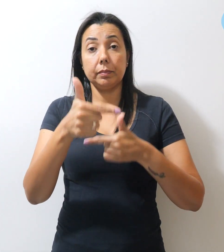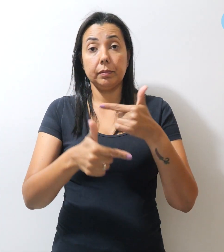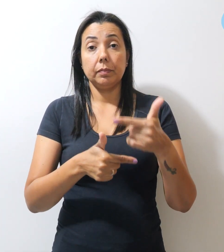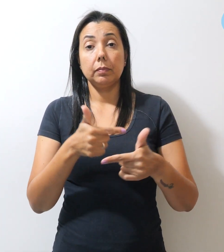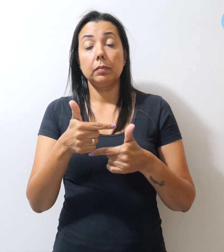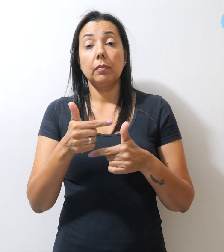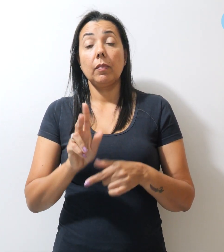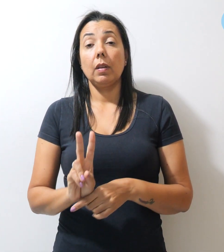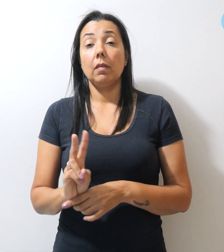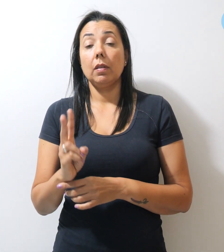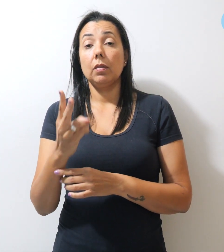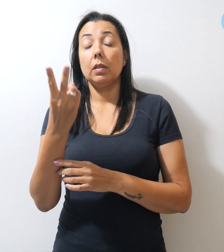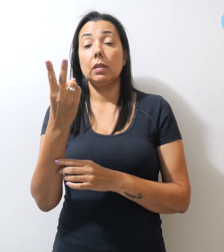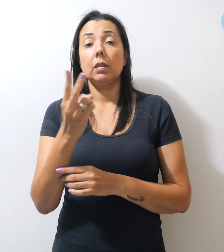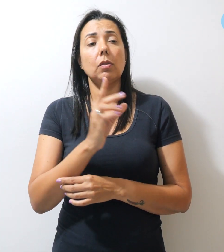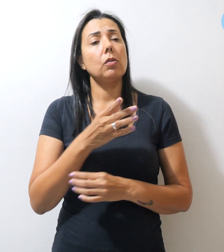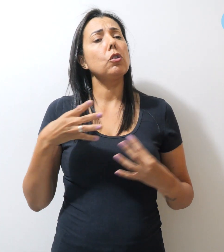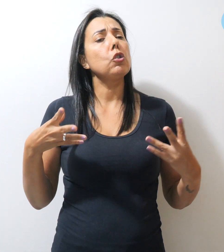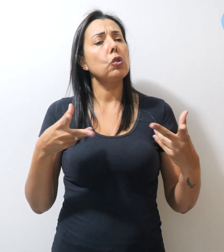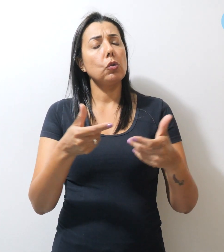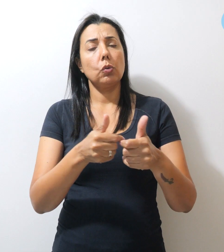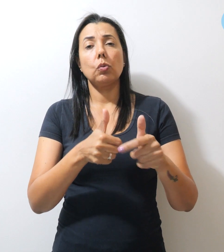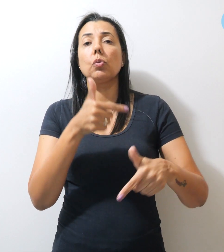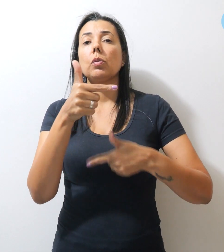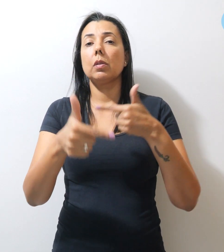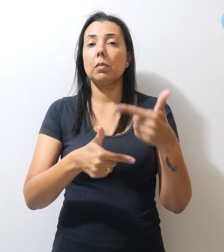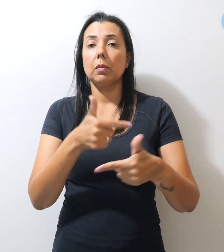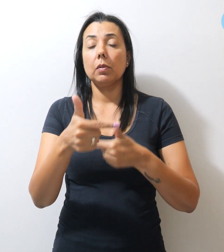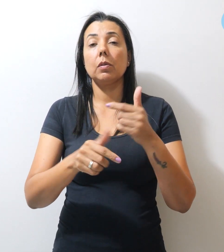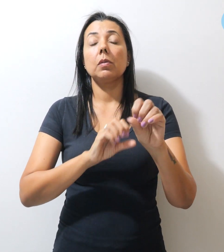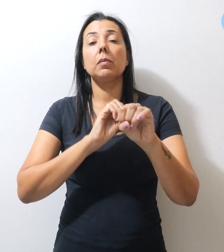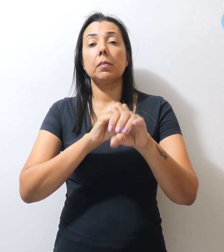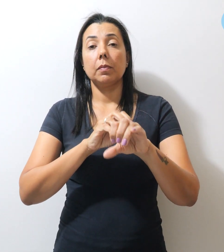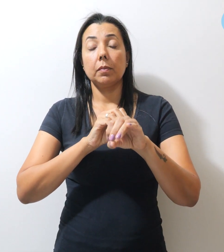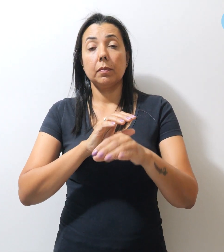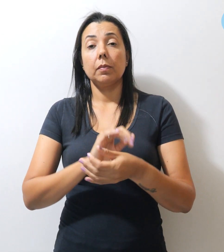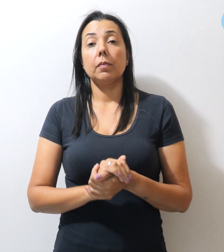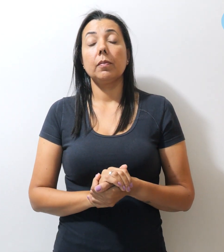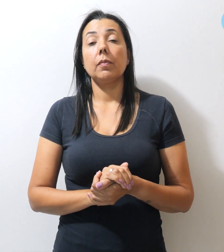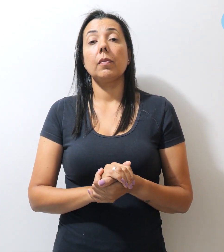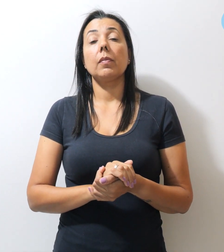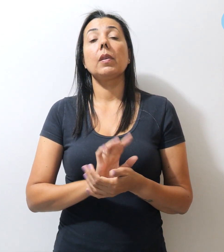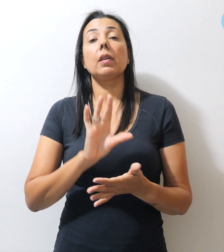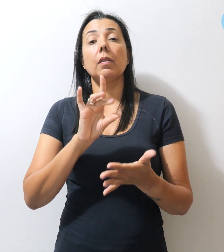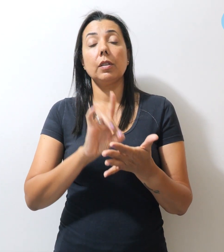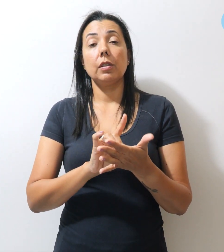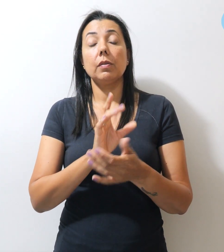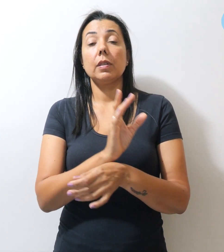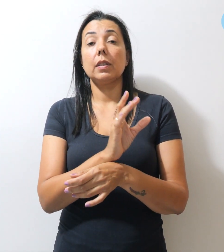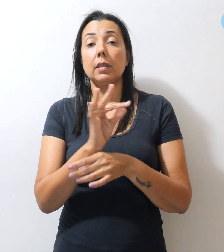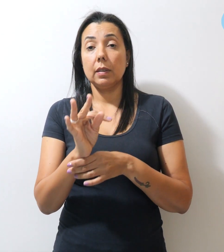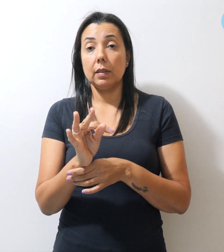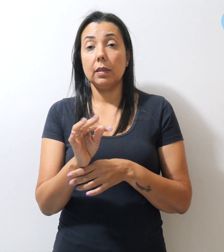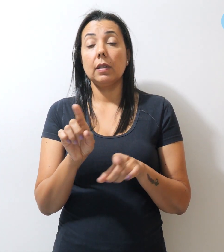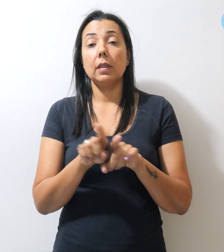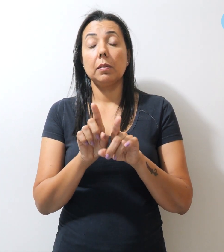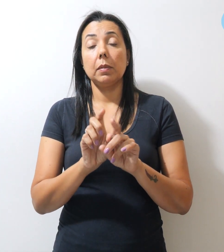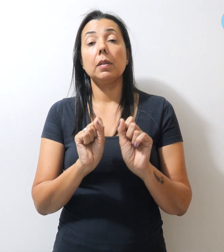valorização de todos os trabalhadores de educação. Efetivos, temporários e aposentados.